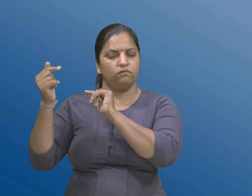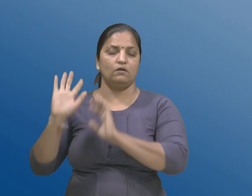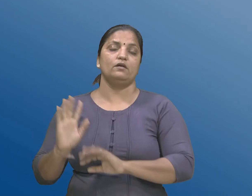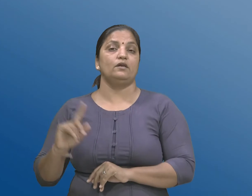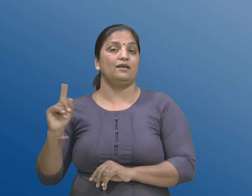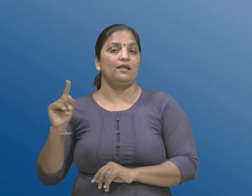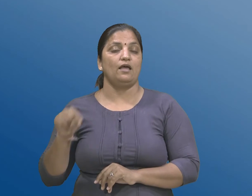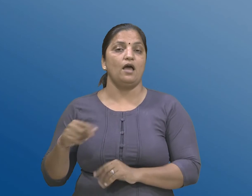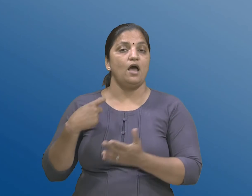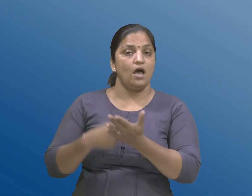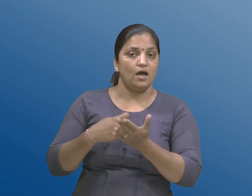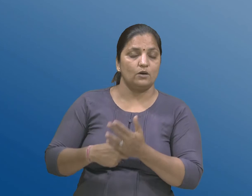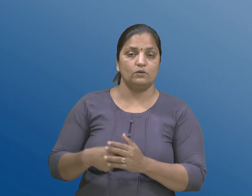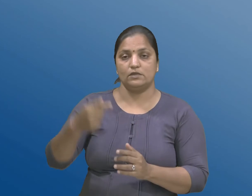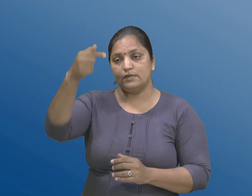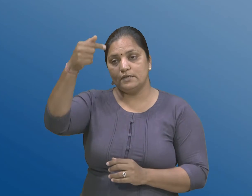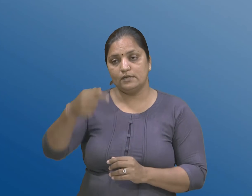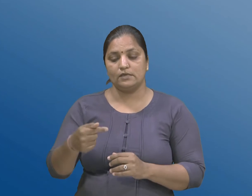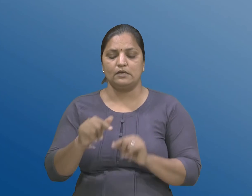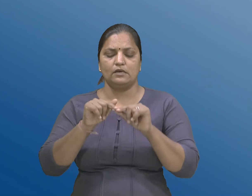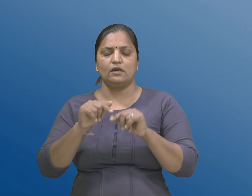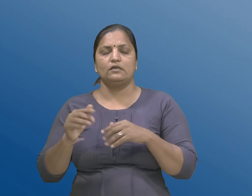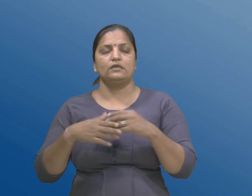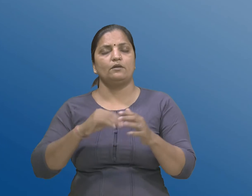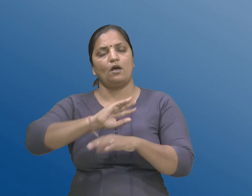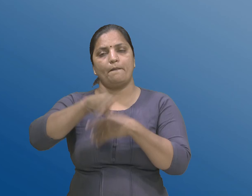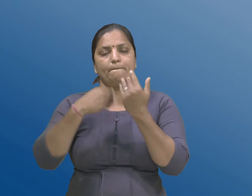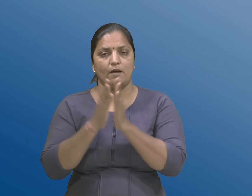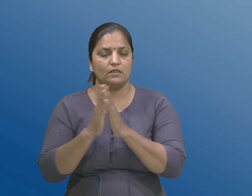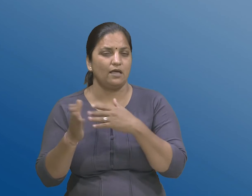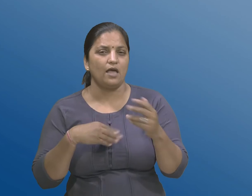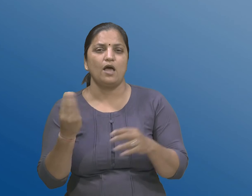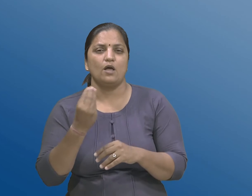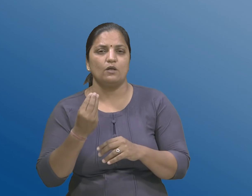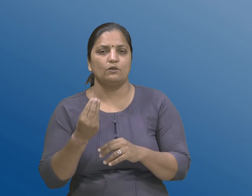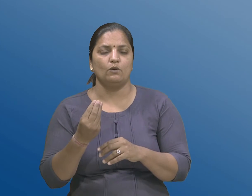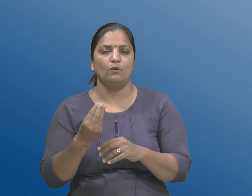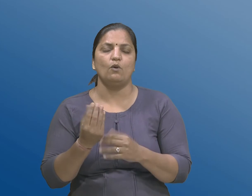नियमो नीचे नामा थी तमाम अथ्वा अमुक बाबतोंनो प्रबंध करी शक्षे